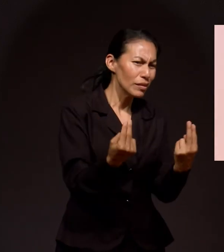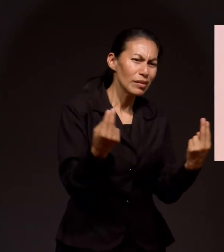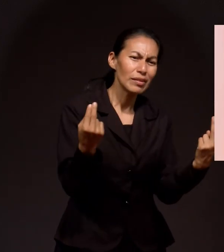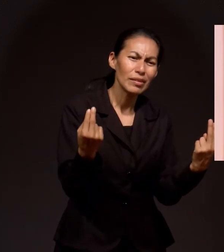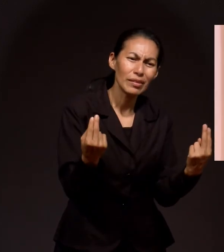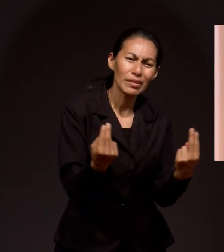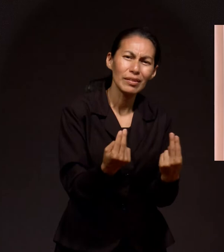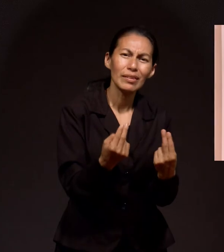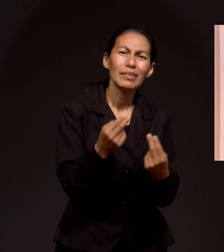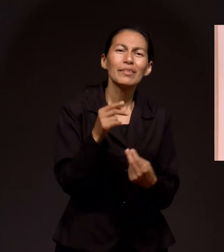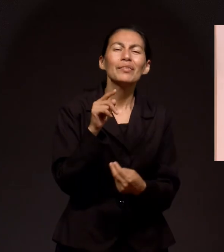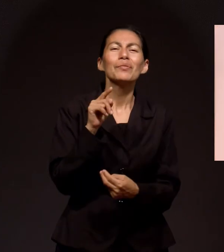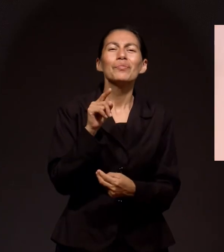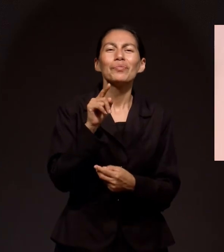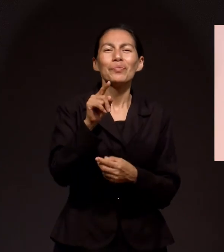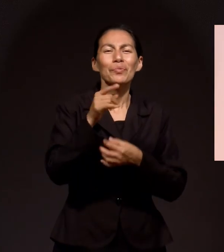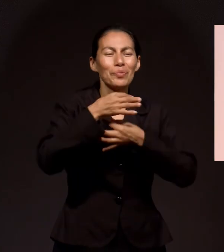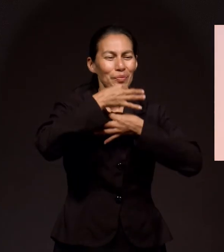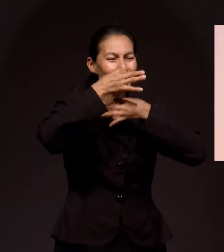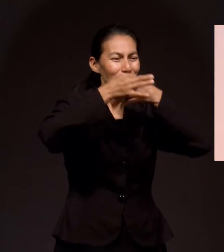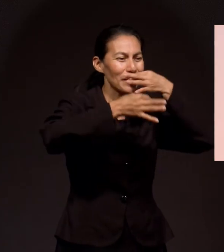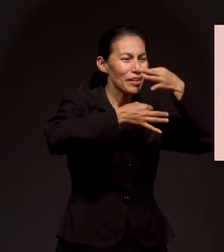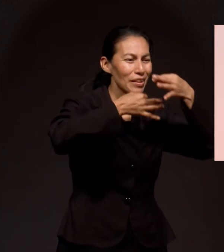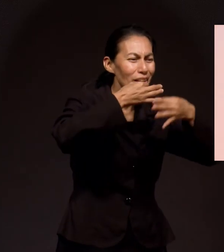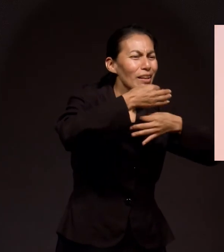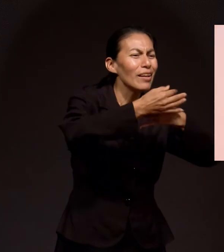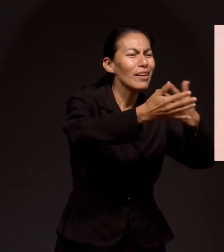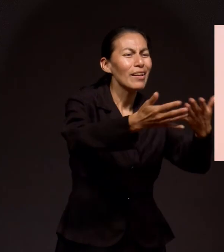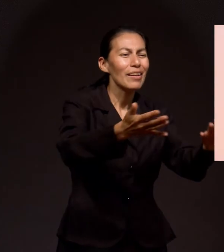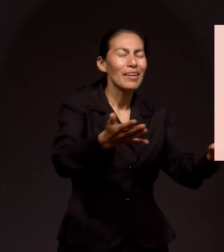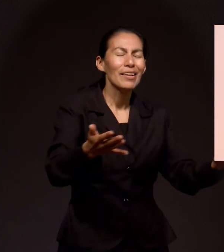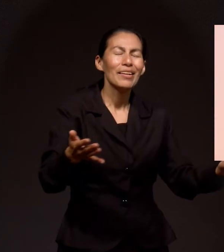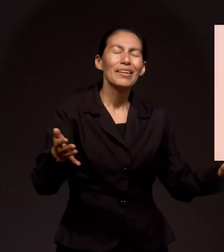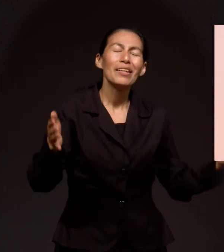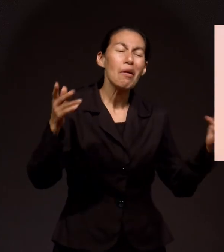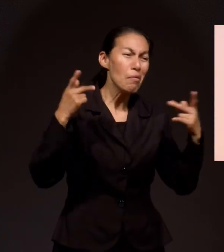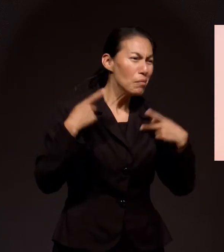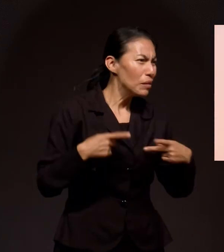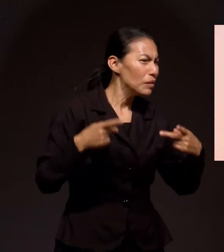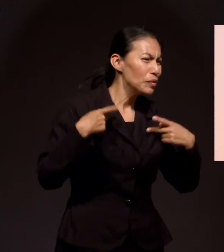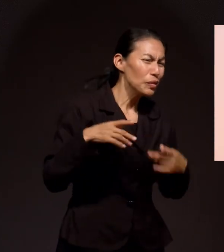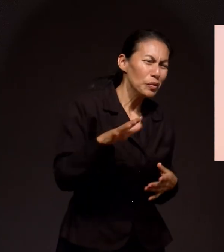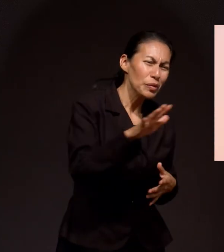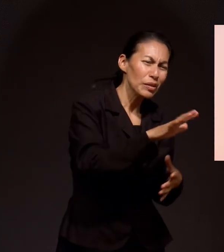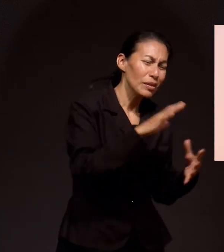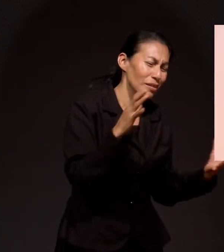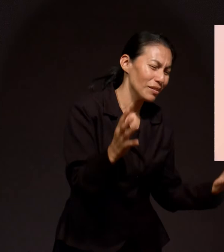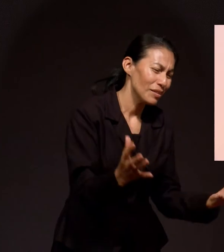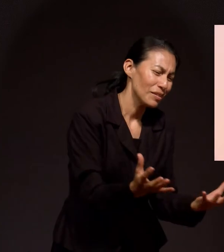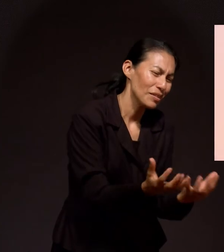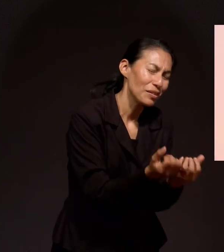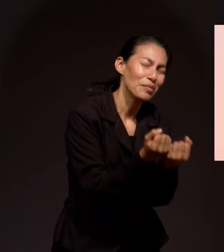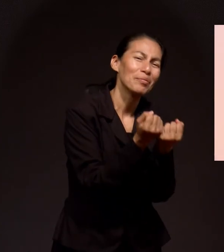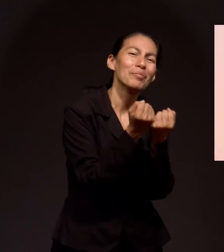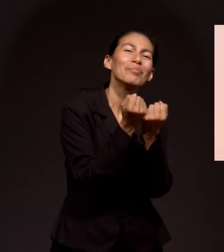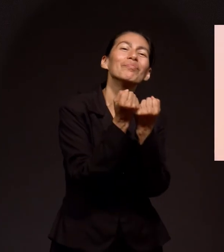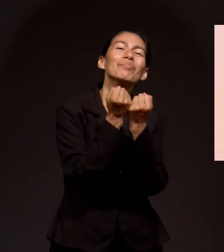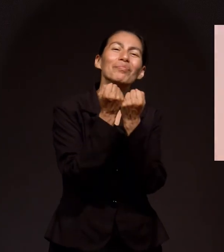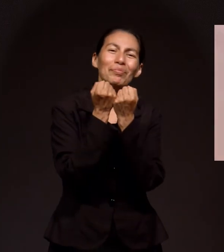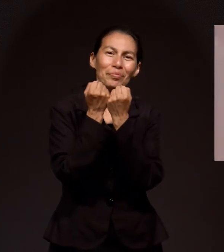necesita Para salvar muchas vidas